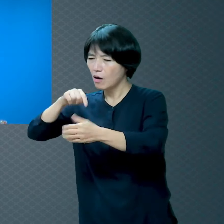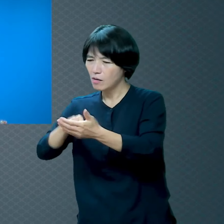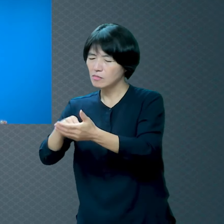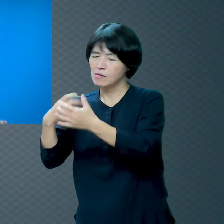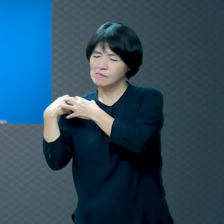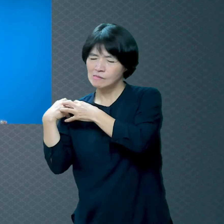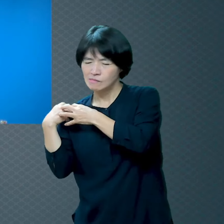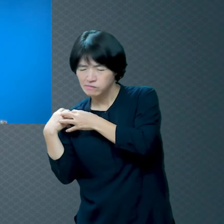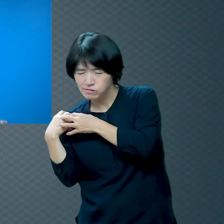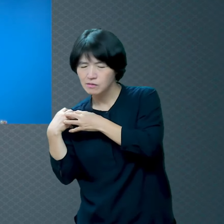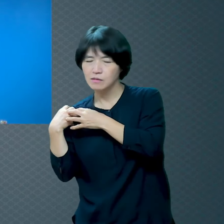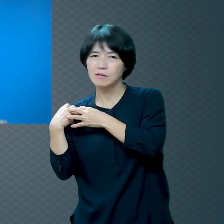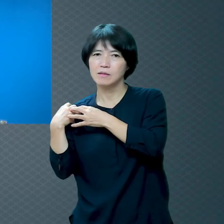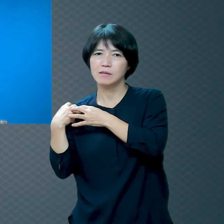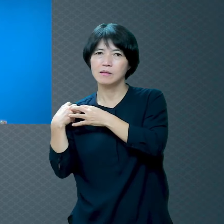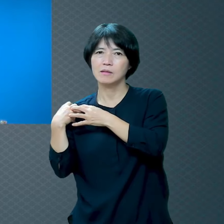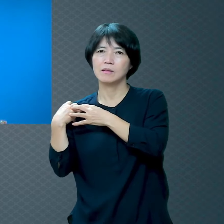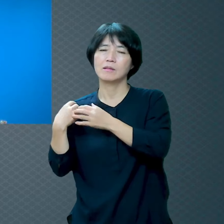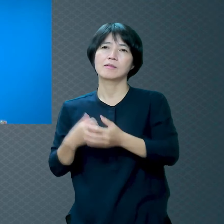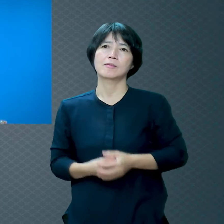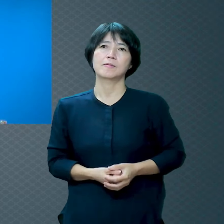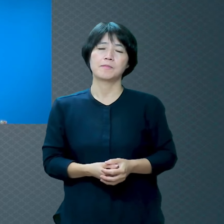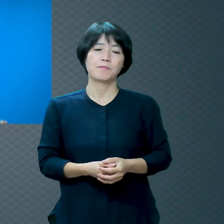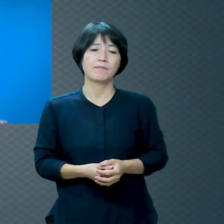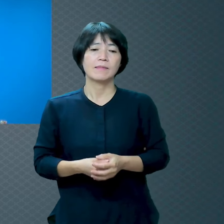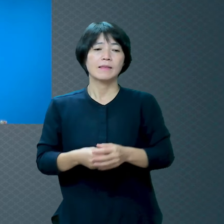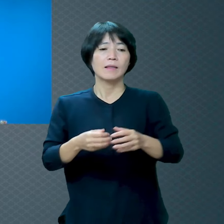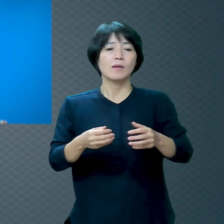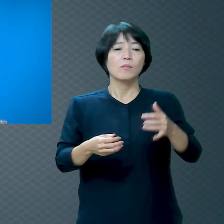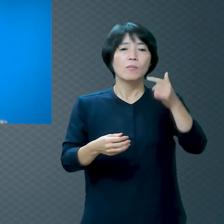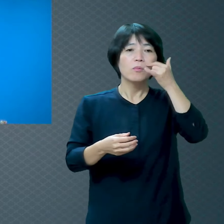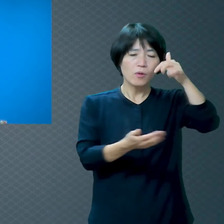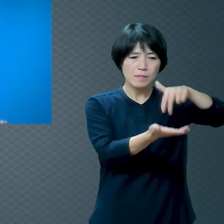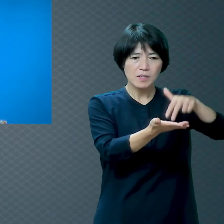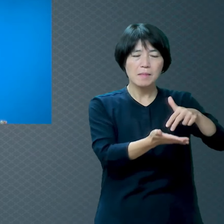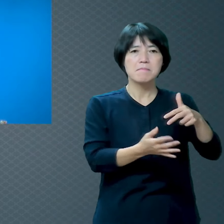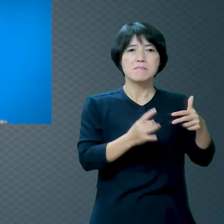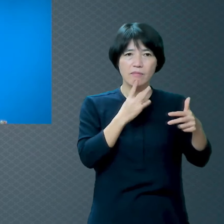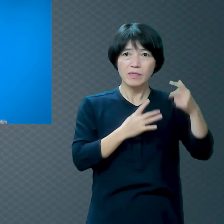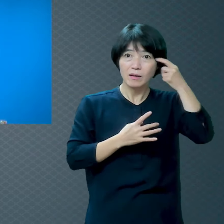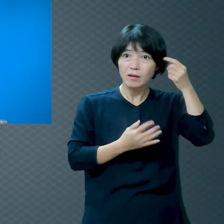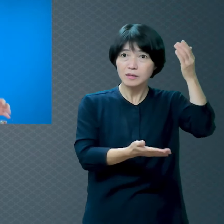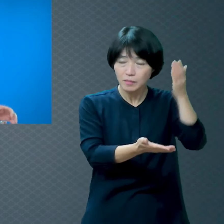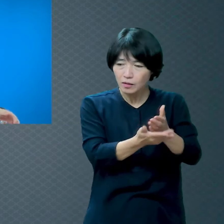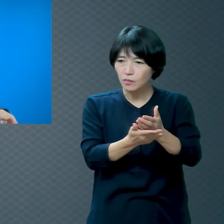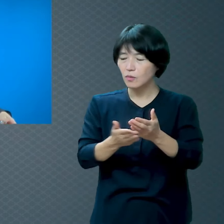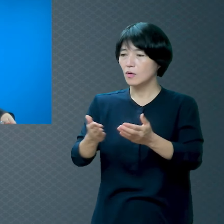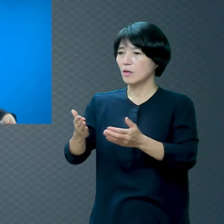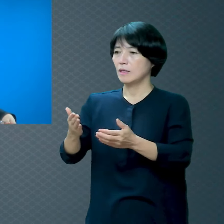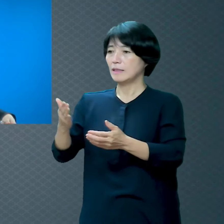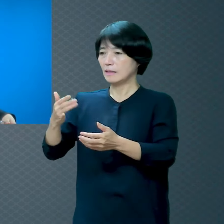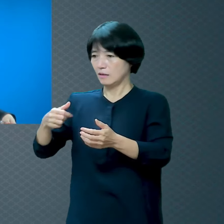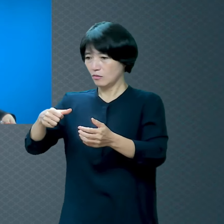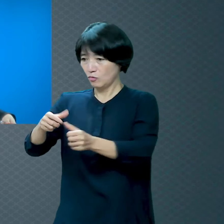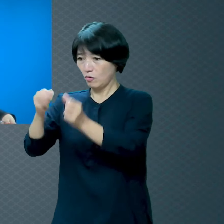내 사정만 생각할 것이 아니라 나를 위해서 기도하는 사람의 마음을 한번 생각해 봐요